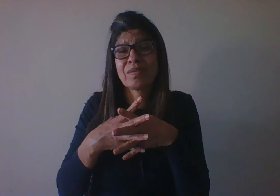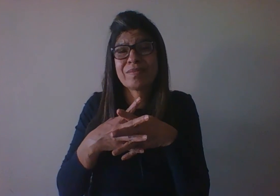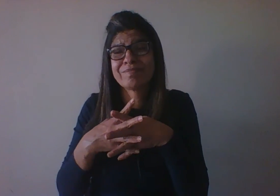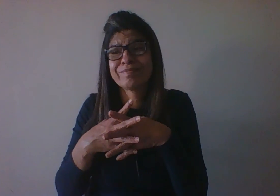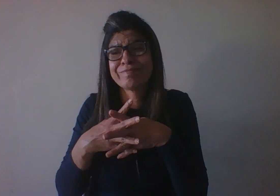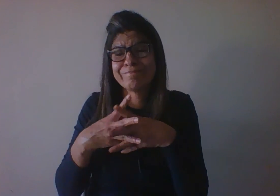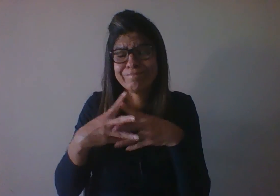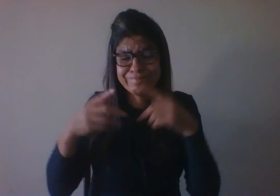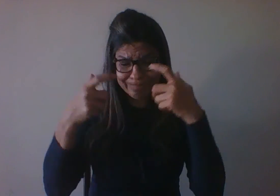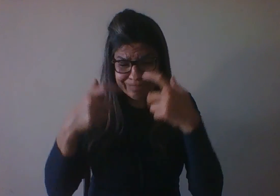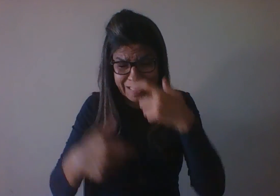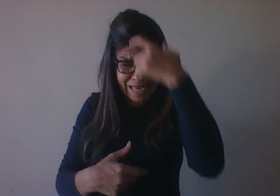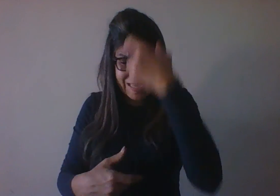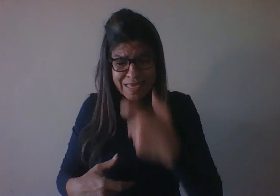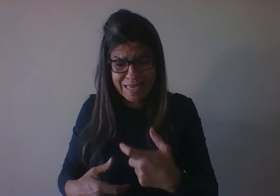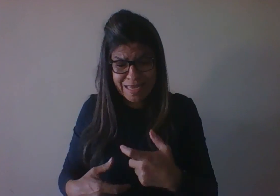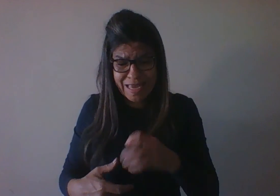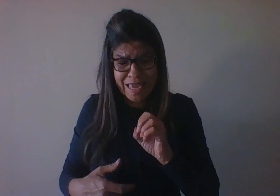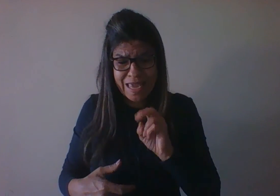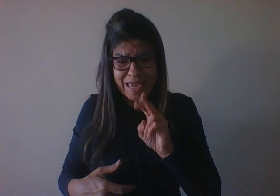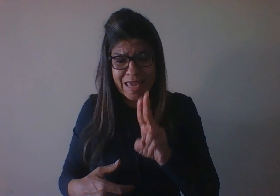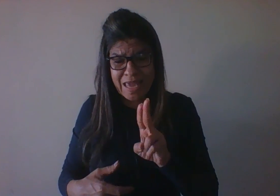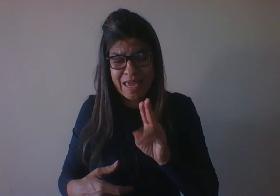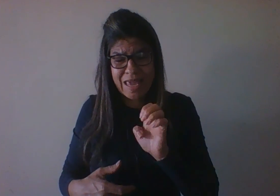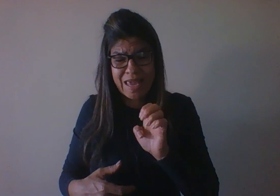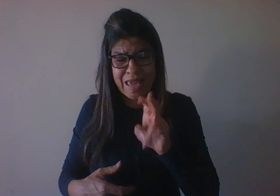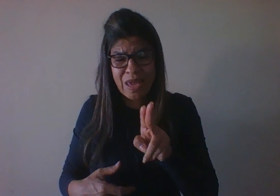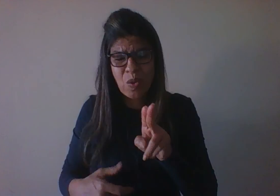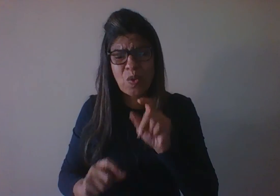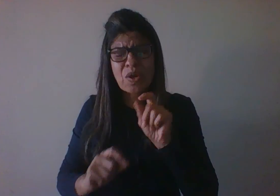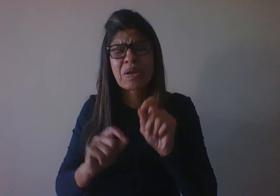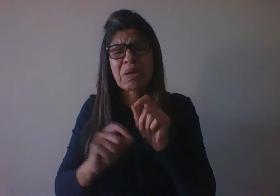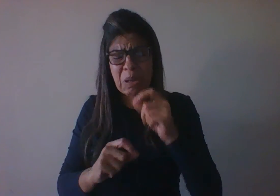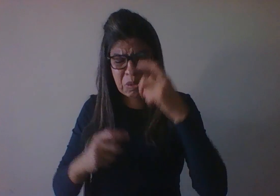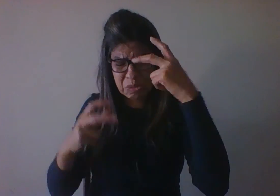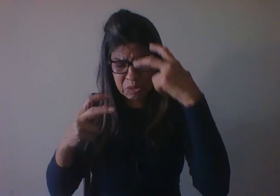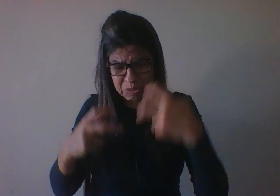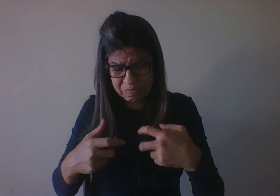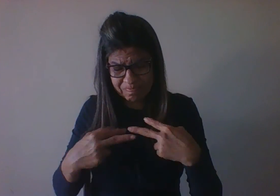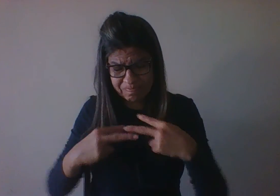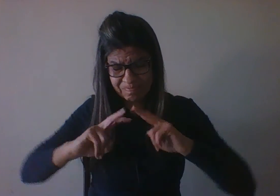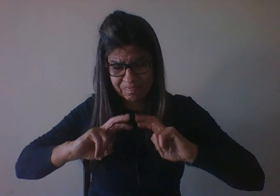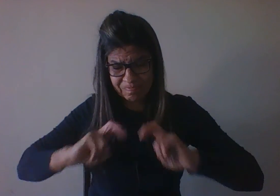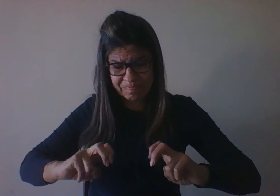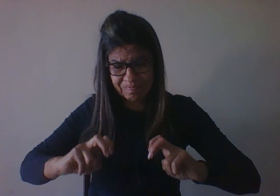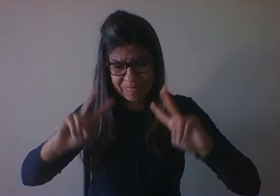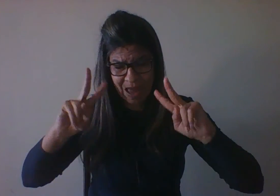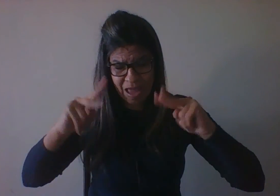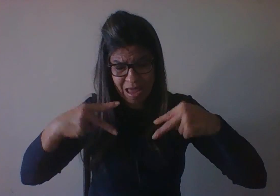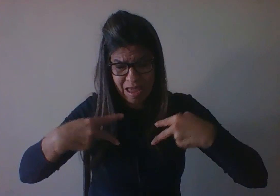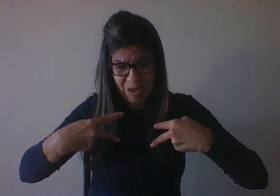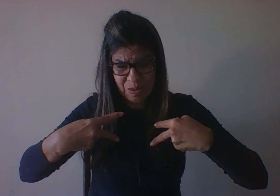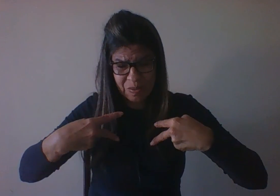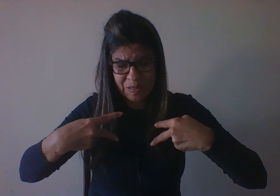conceito de identidade, que ele se reconhece, por exemplo, pensando em uma adolescência